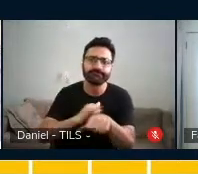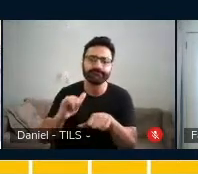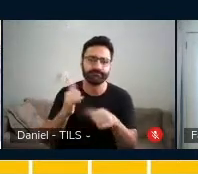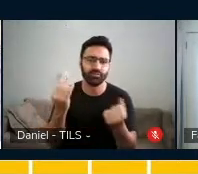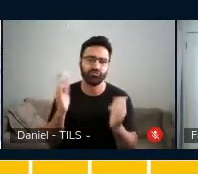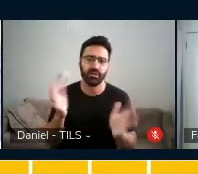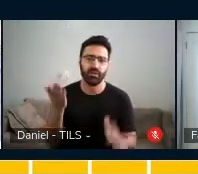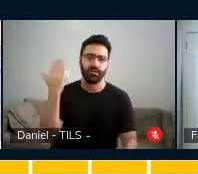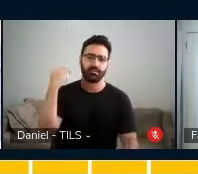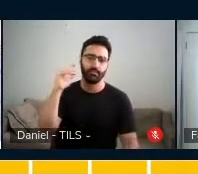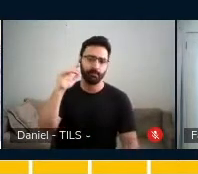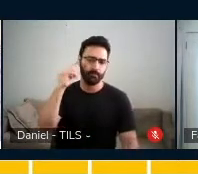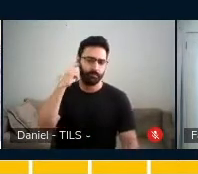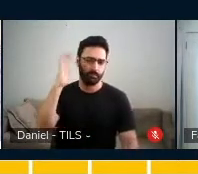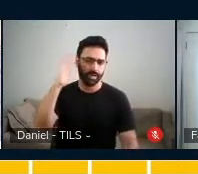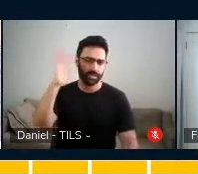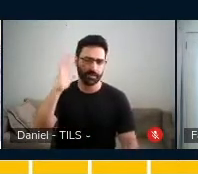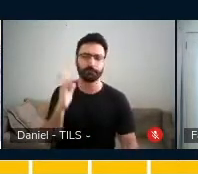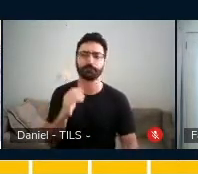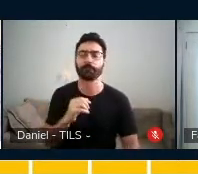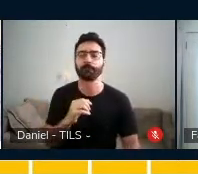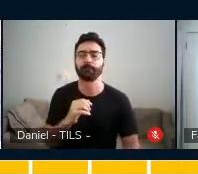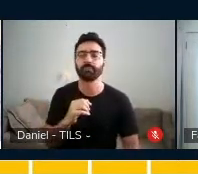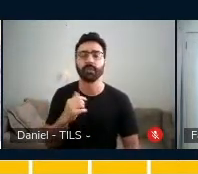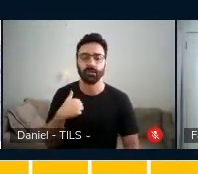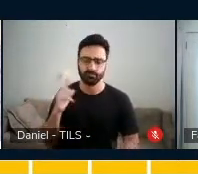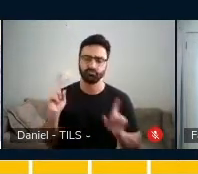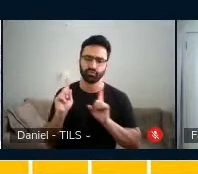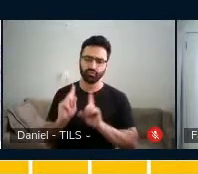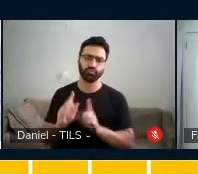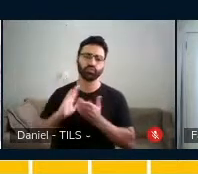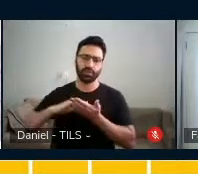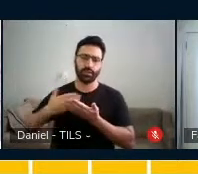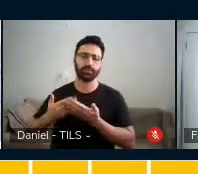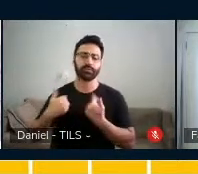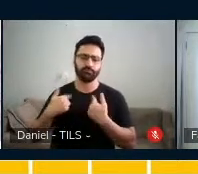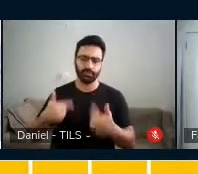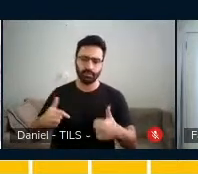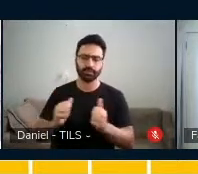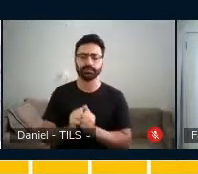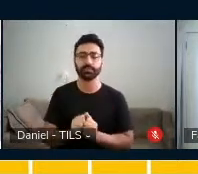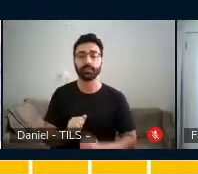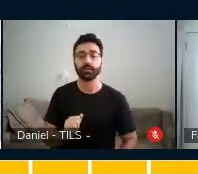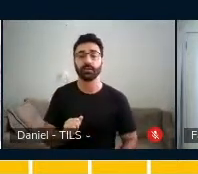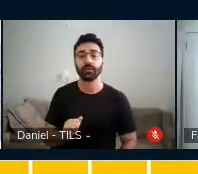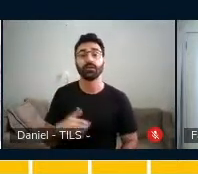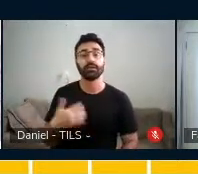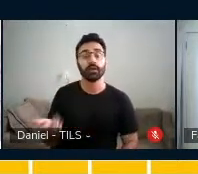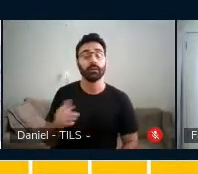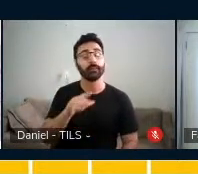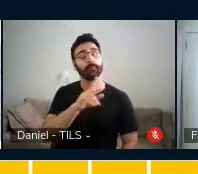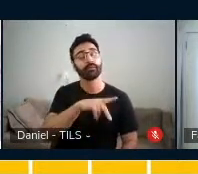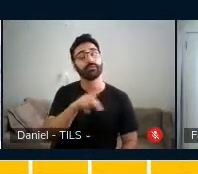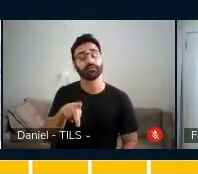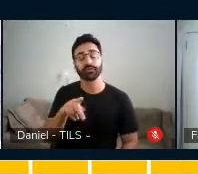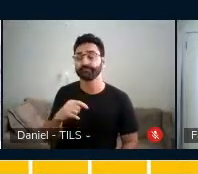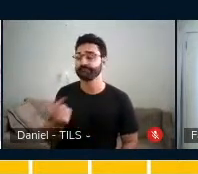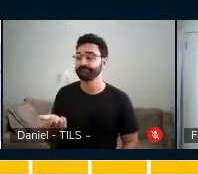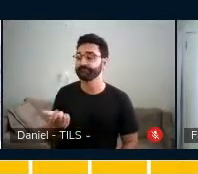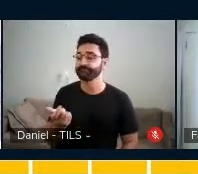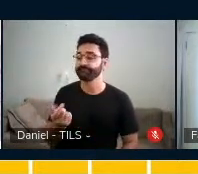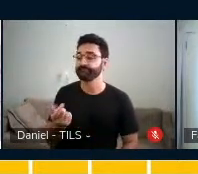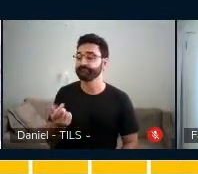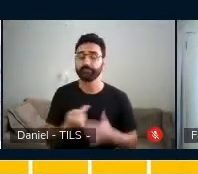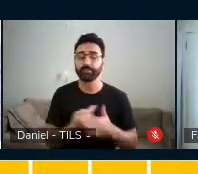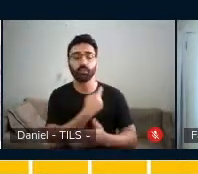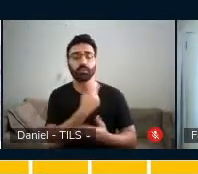eu estava como intérprete e a professora pega e fala Tati, como que a gente vai fazer com